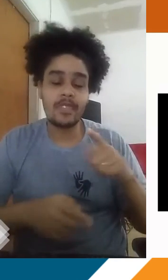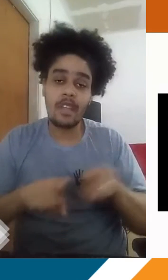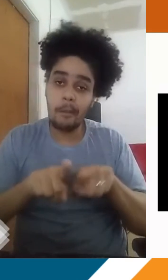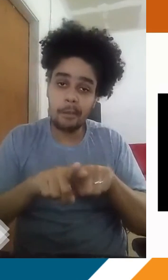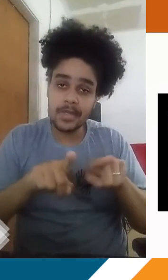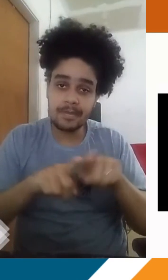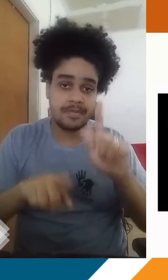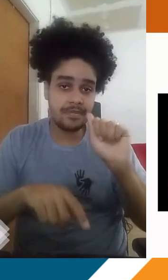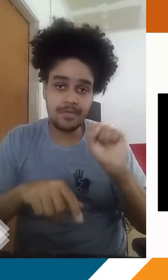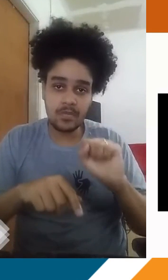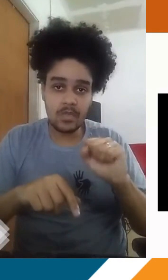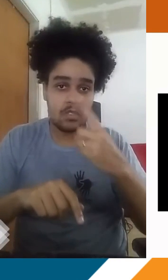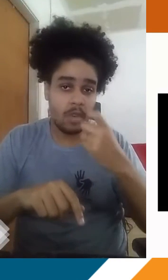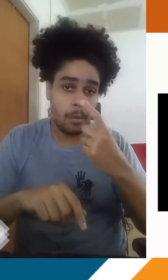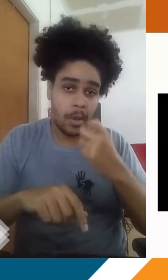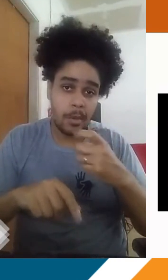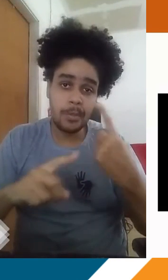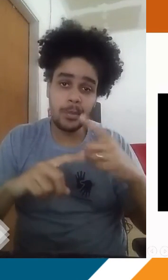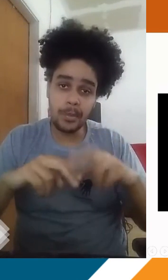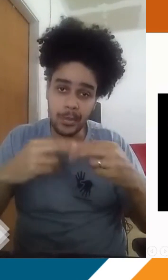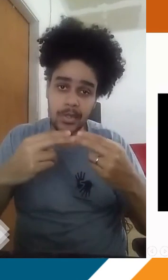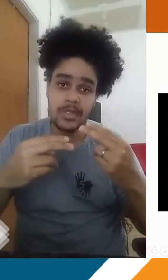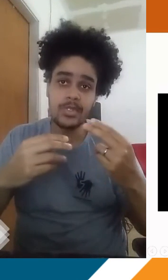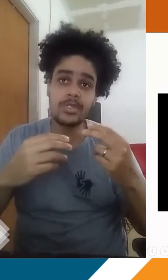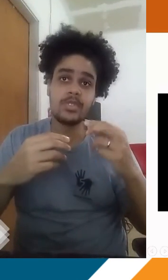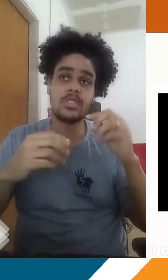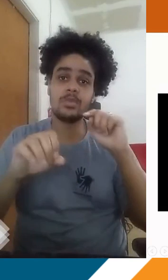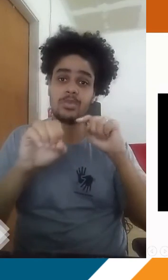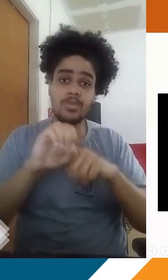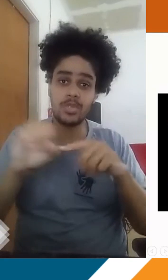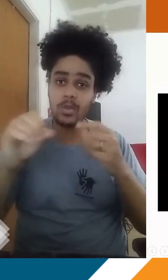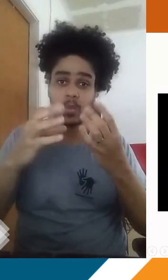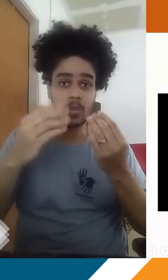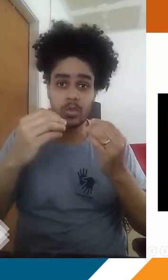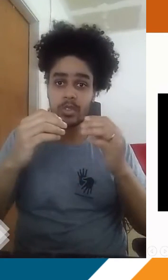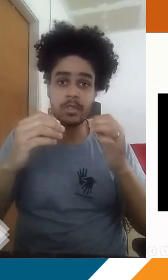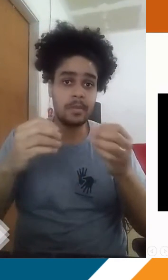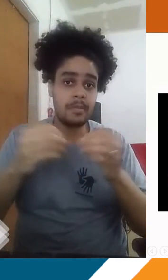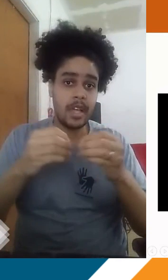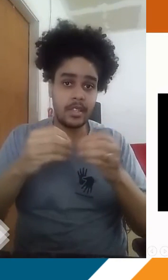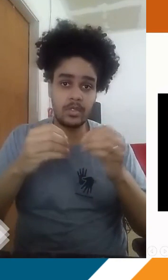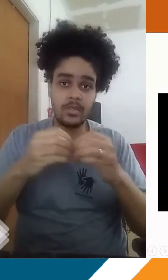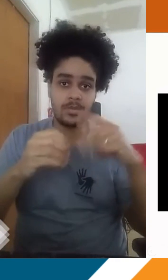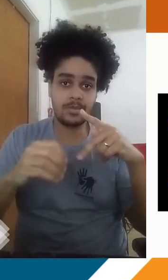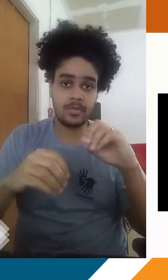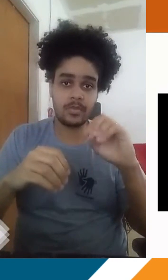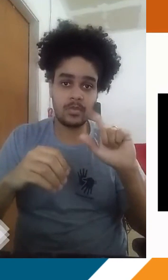inclusive gases poluentes. Então, é isso que explica a localização desse grande buraco lá próximo ao